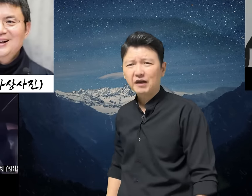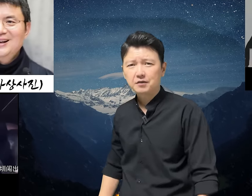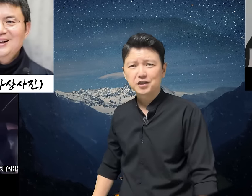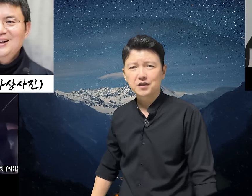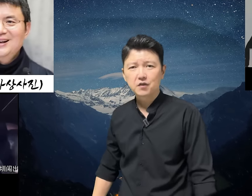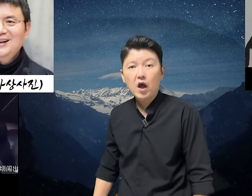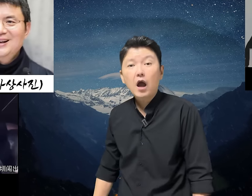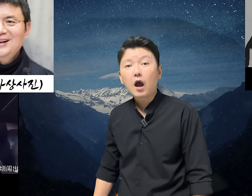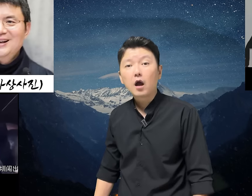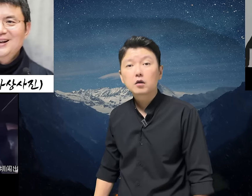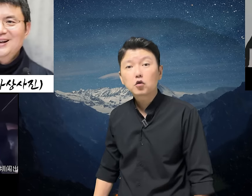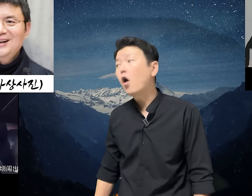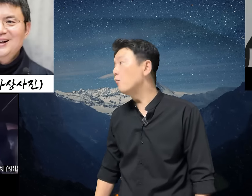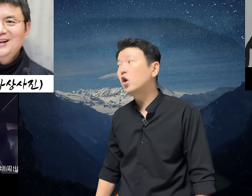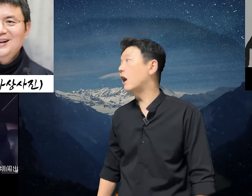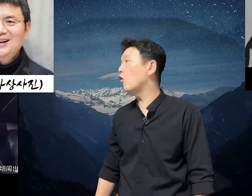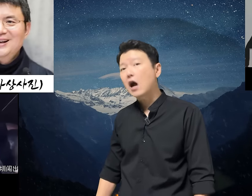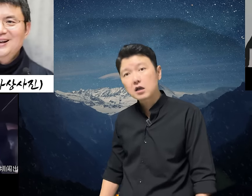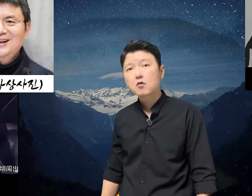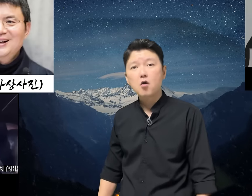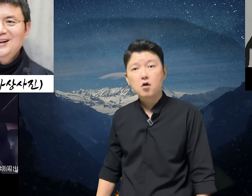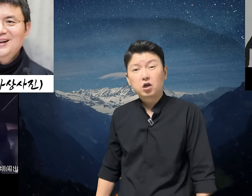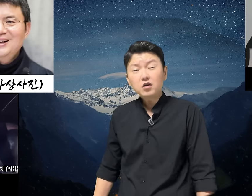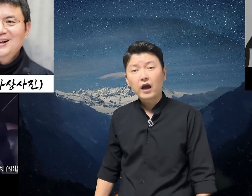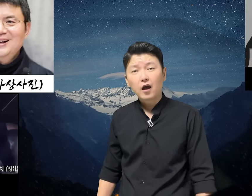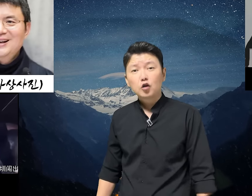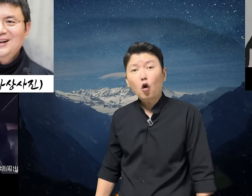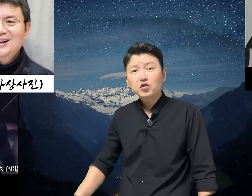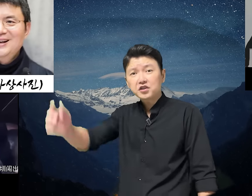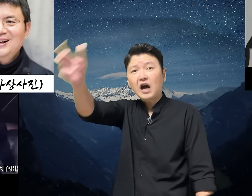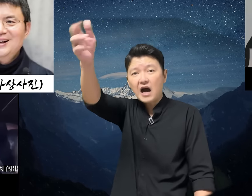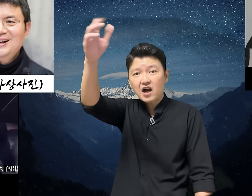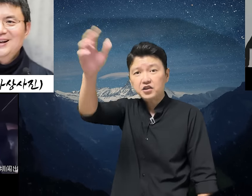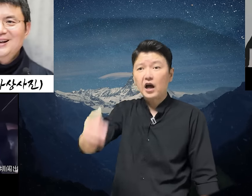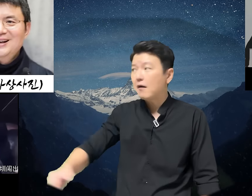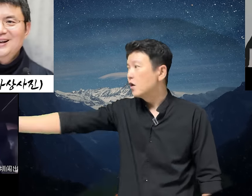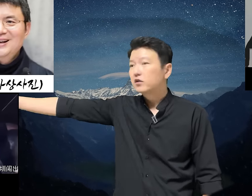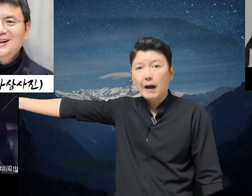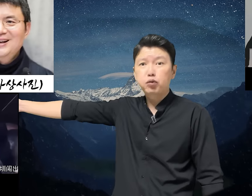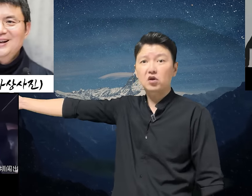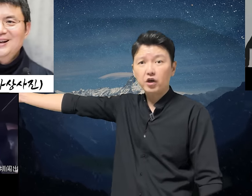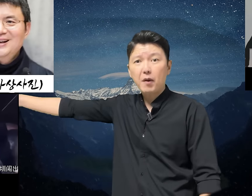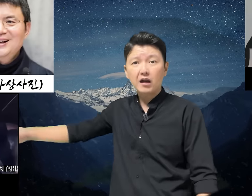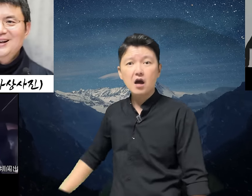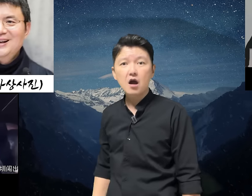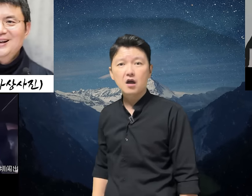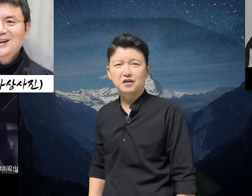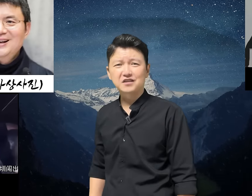말입니다. 왜? 또 뭐라고 할라고? 그래. 또 어디 그 아가리를 한 납풀거려 봐라. 그러자.